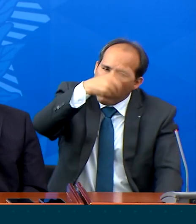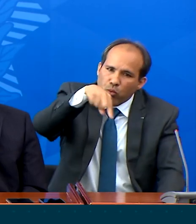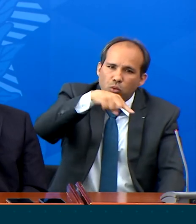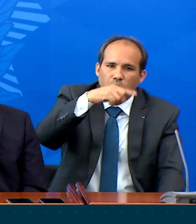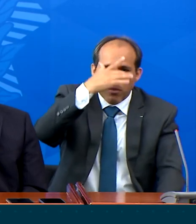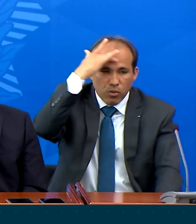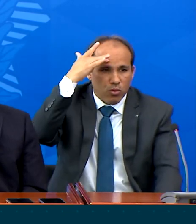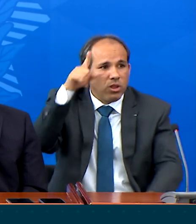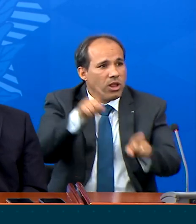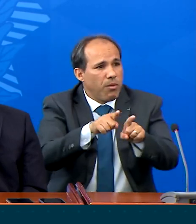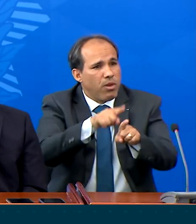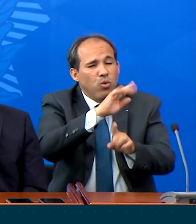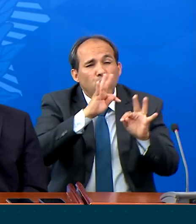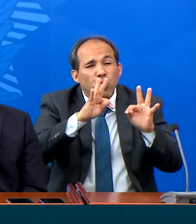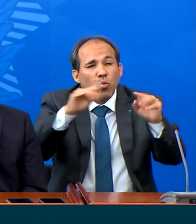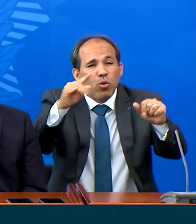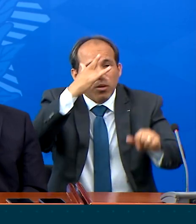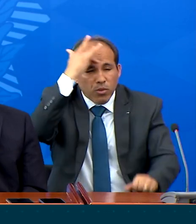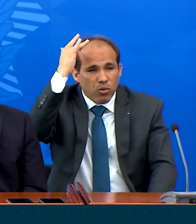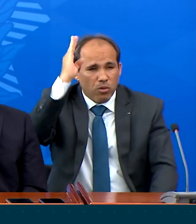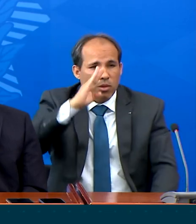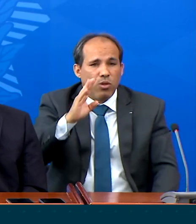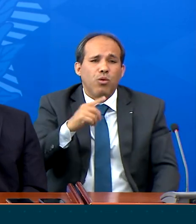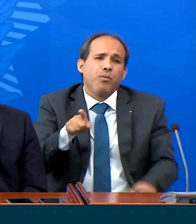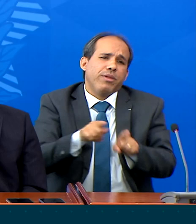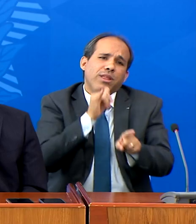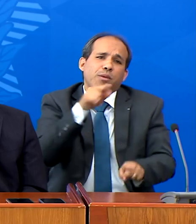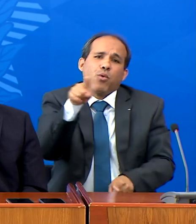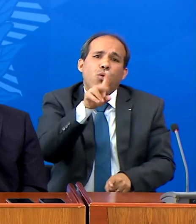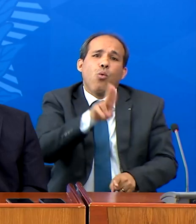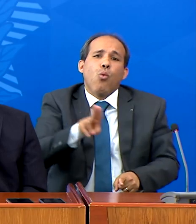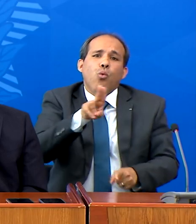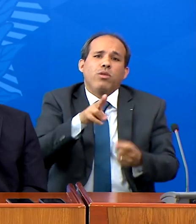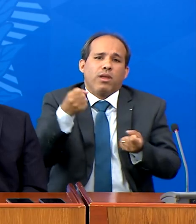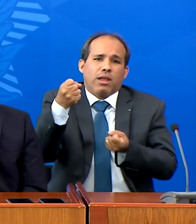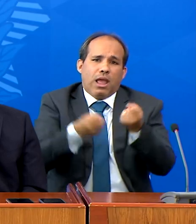vocês, inclusive um carro, não são apenas os caminhoneiros, a tal da previsibilidade.